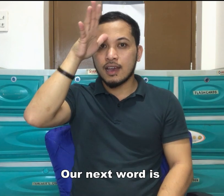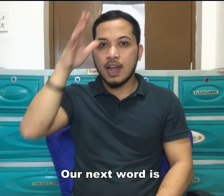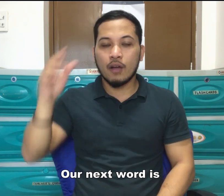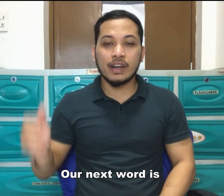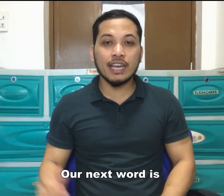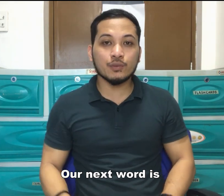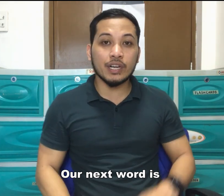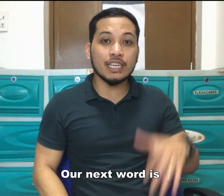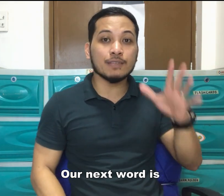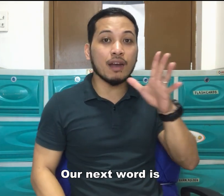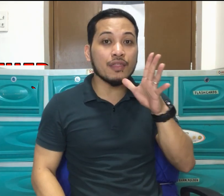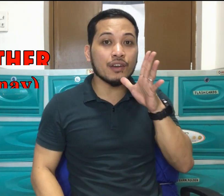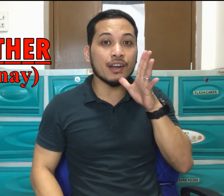Our next word is mother.